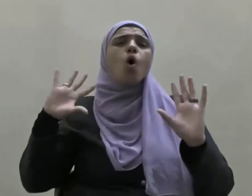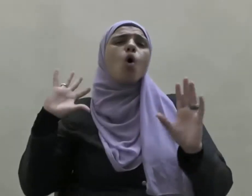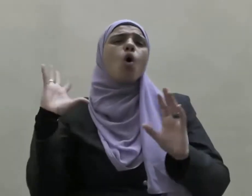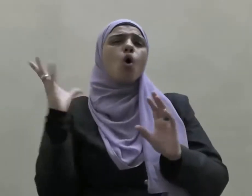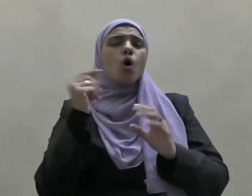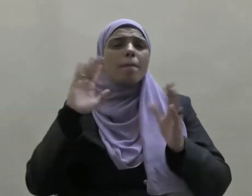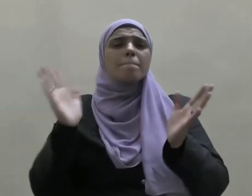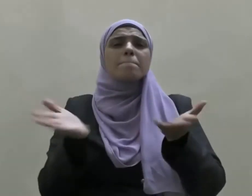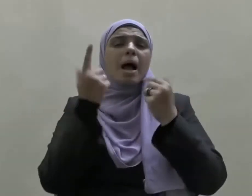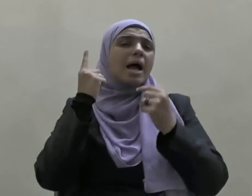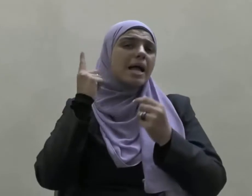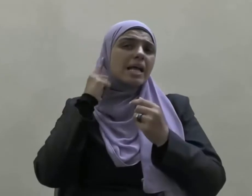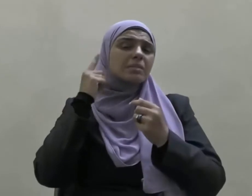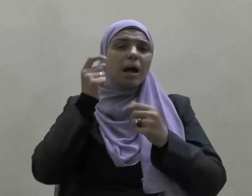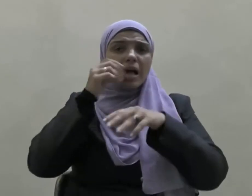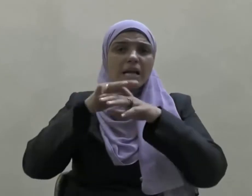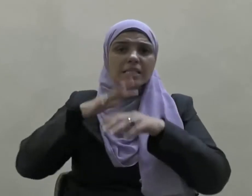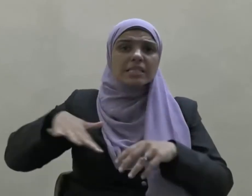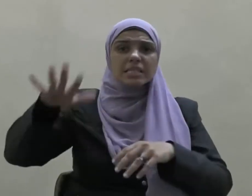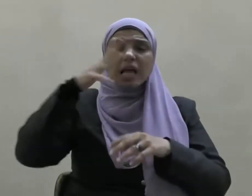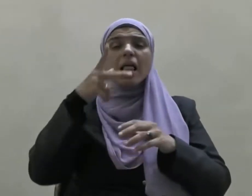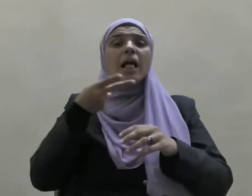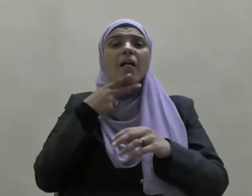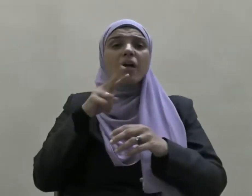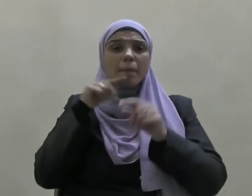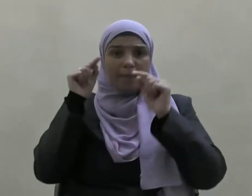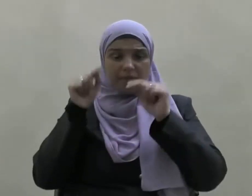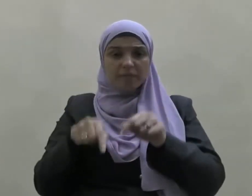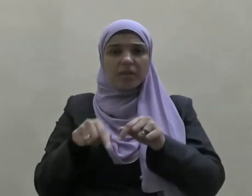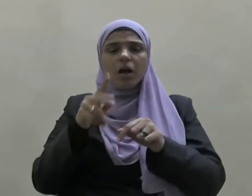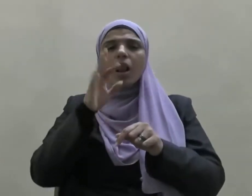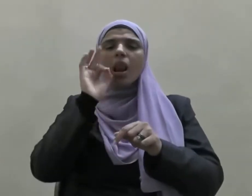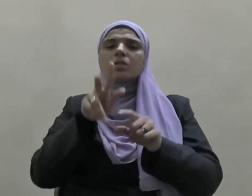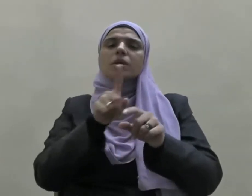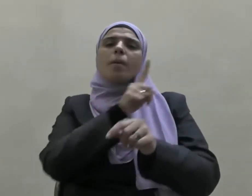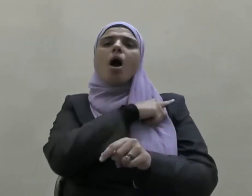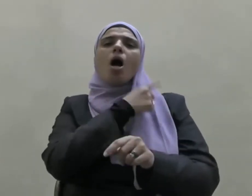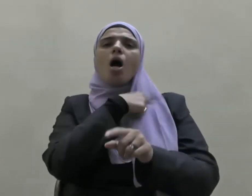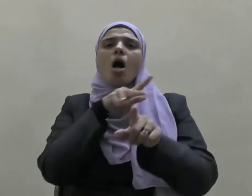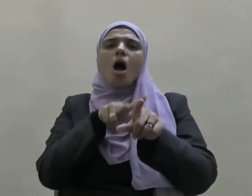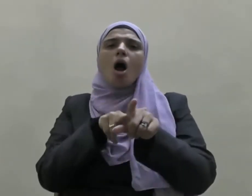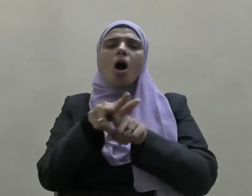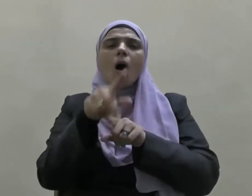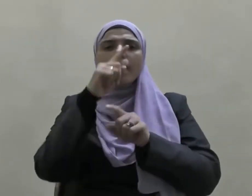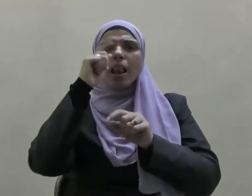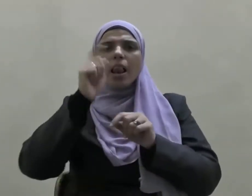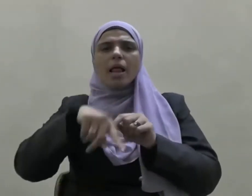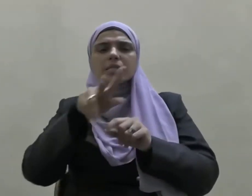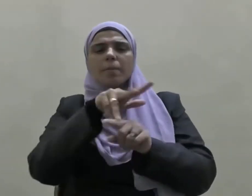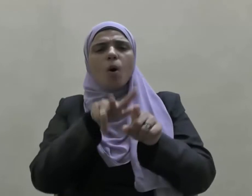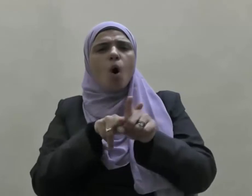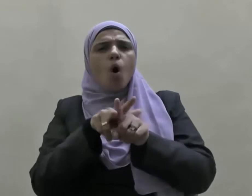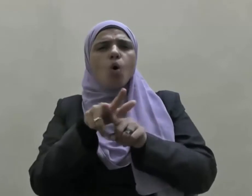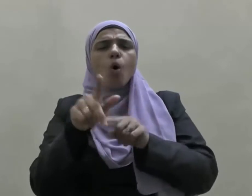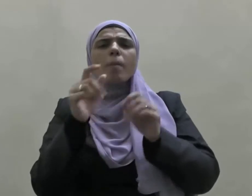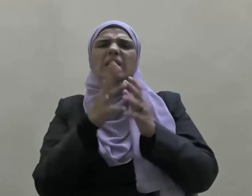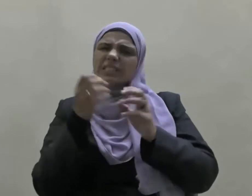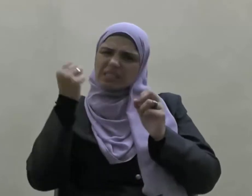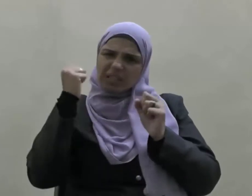ما يسمعه الإنسان نوعا من أنواع الكذب يعاقب عليه الإنسان عقوبة